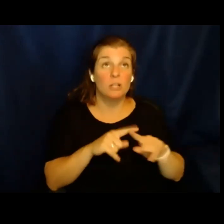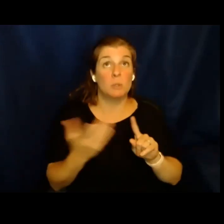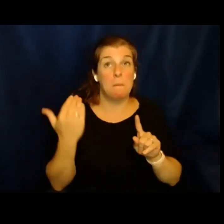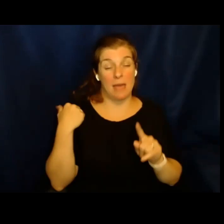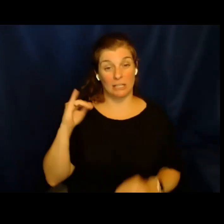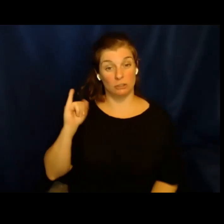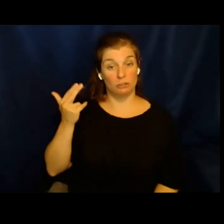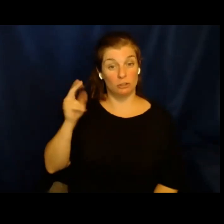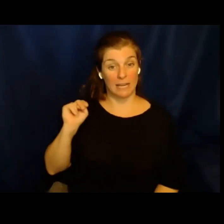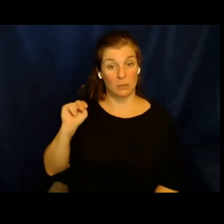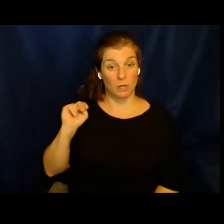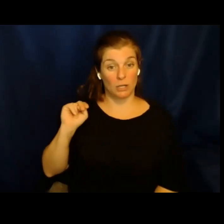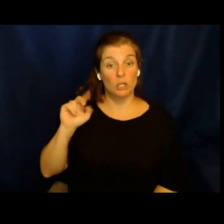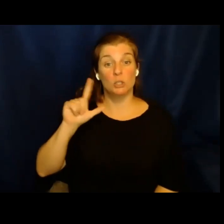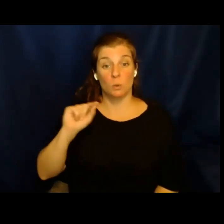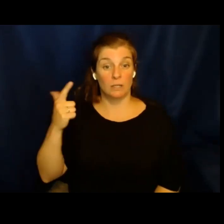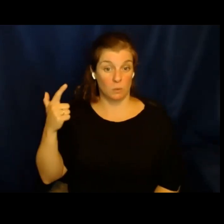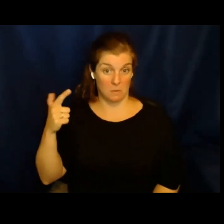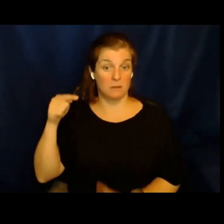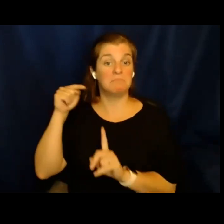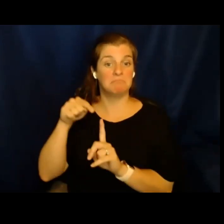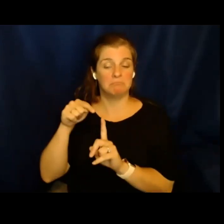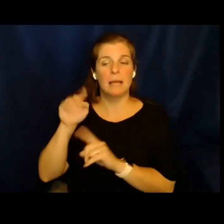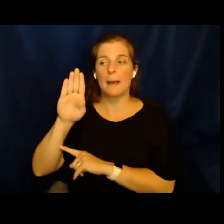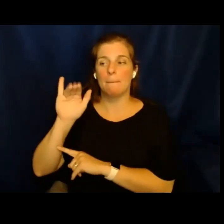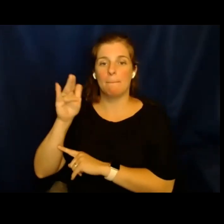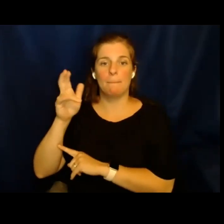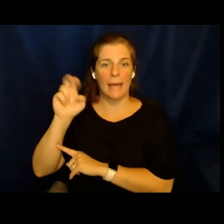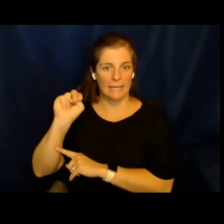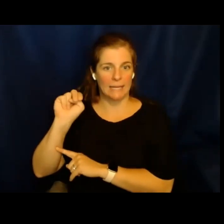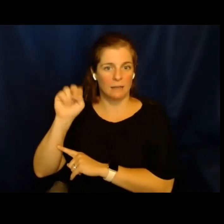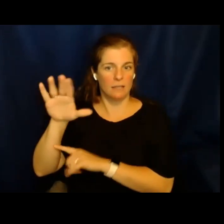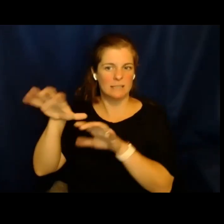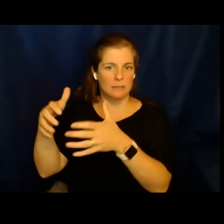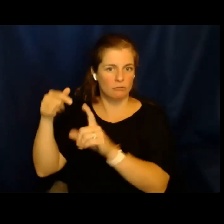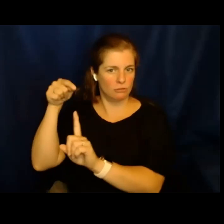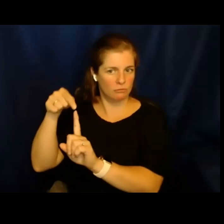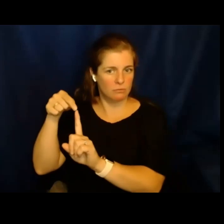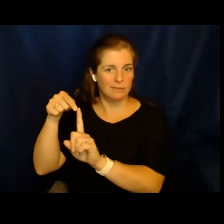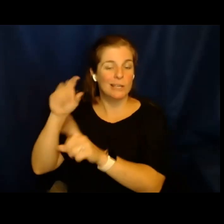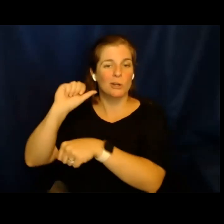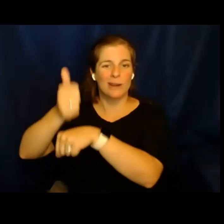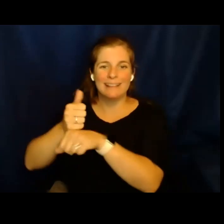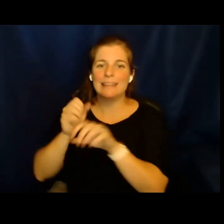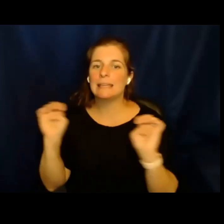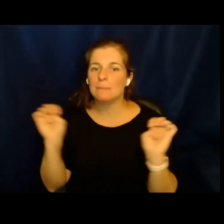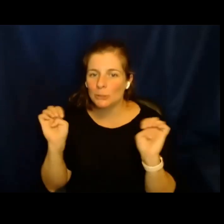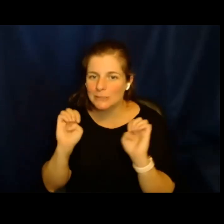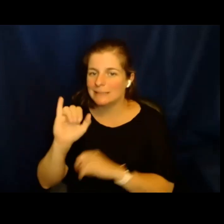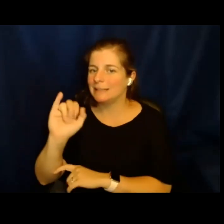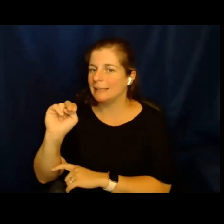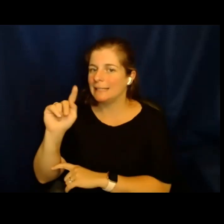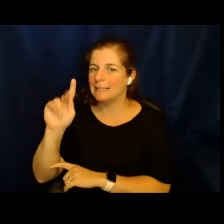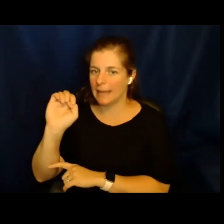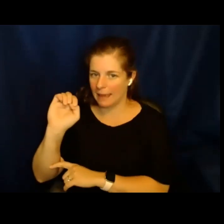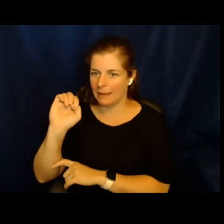tienen niños. En marzo 20 de 2021, las personas que crearon estos centros